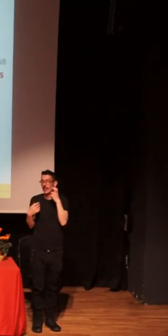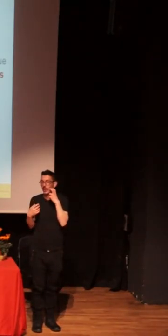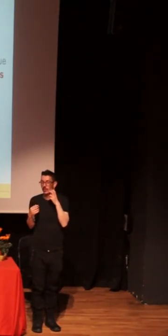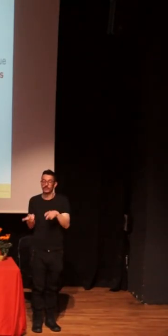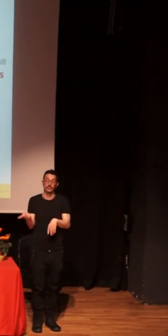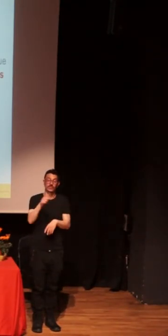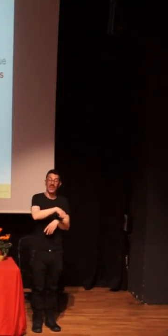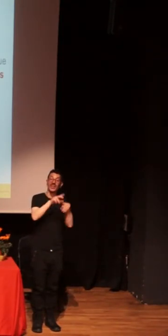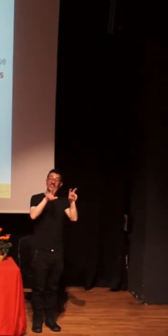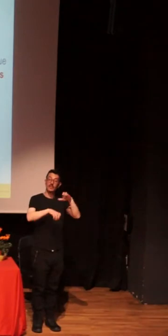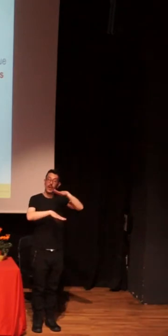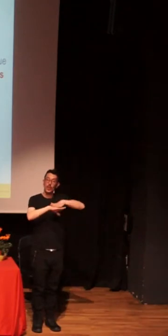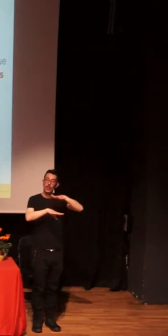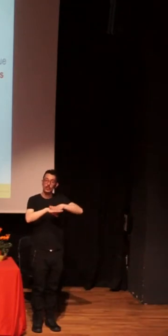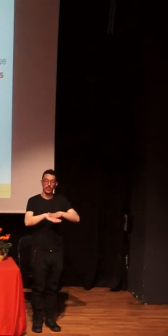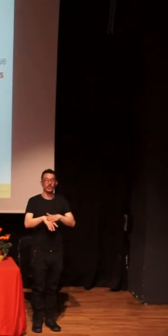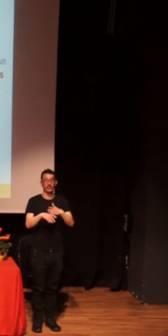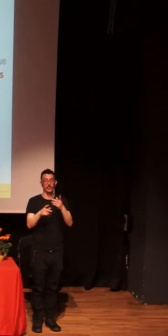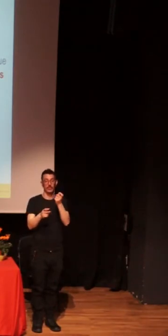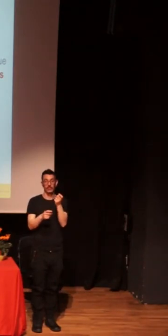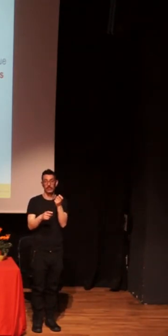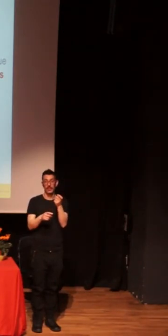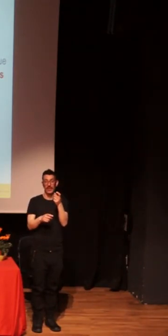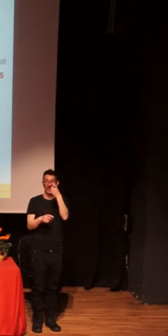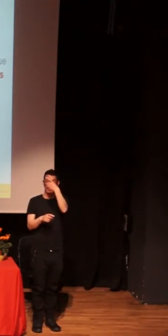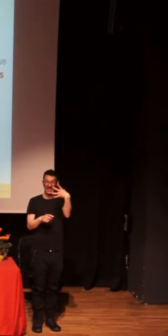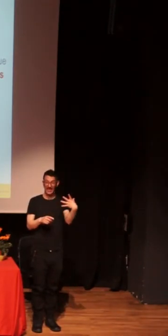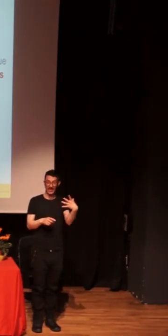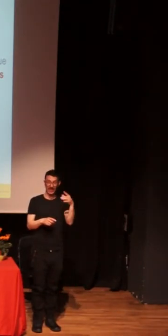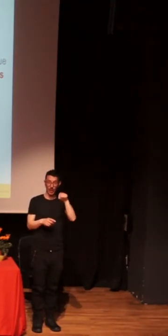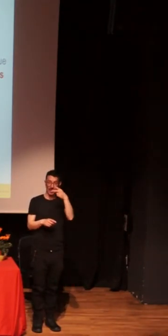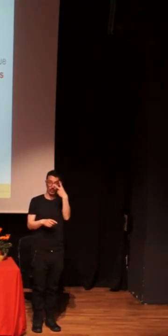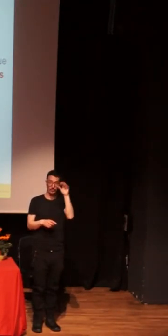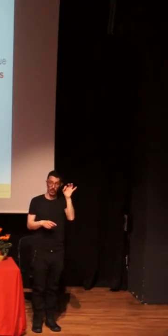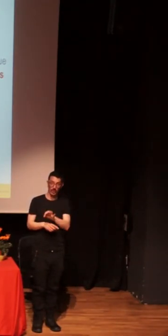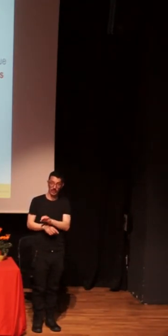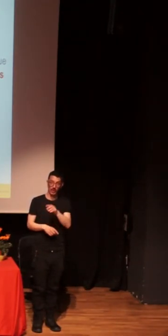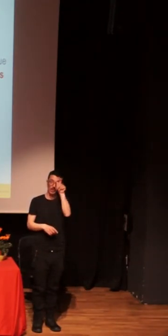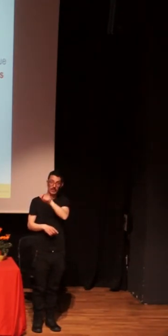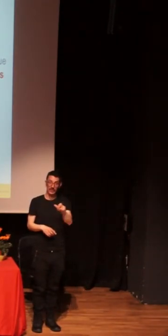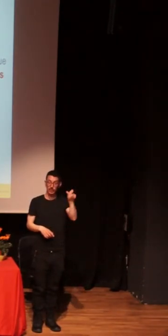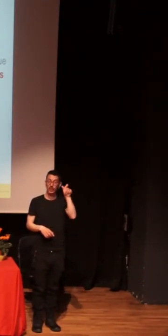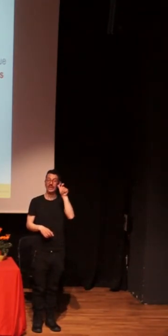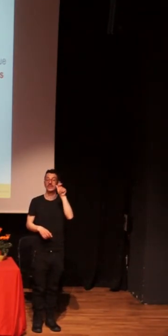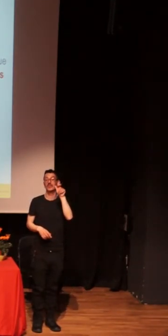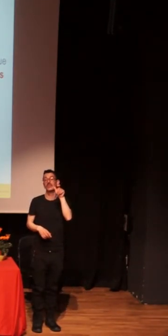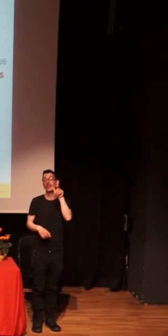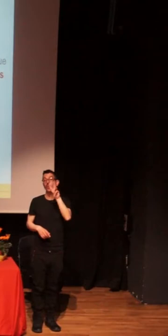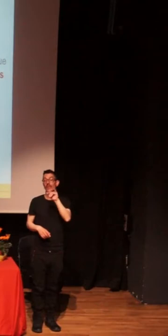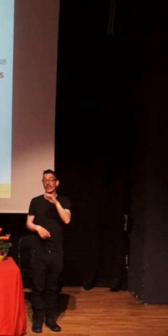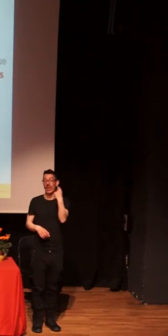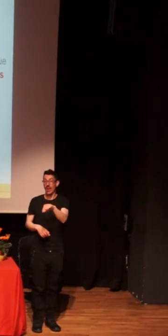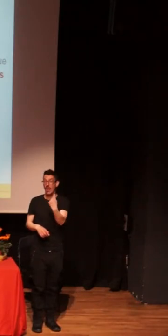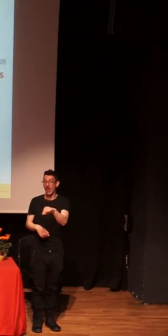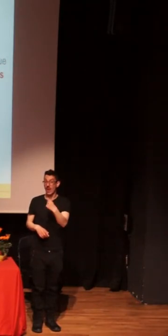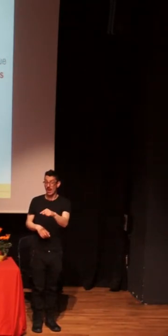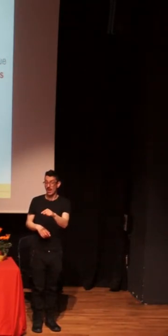dato, 15,2% de la población española considera que las personas con el VIH son culpables de padecer su enfermedad. Y